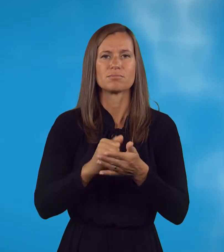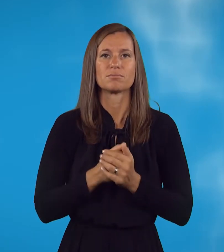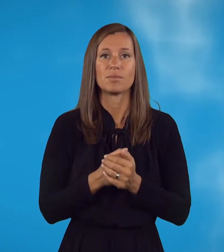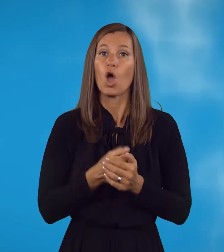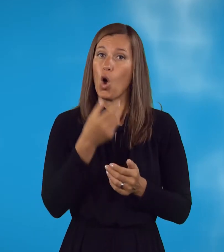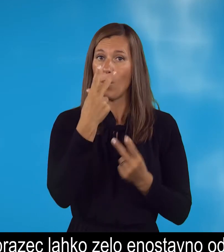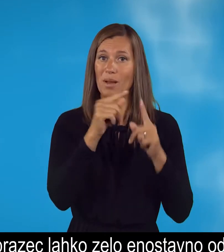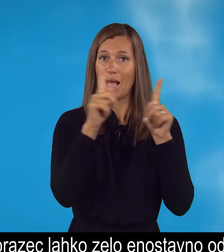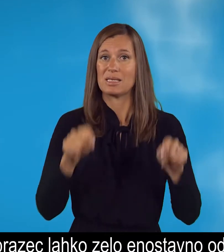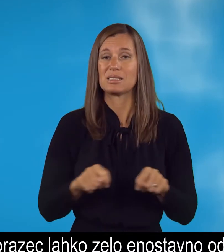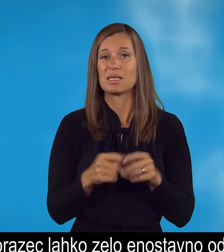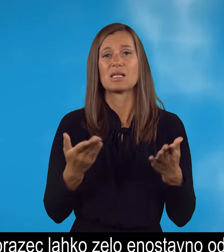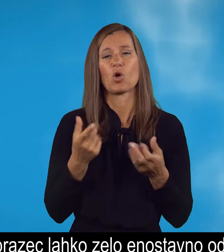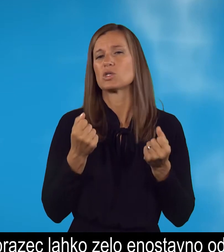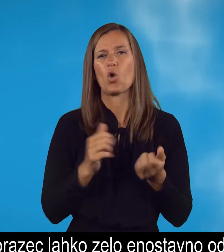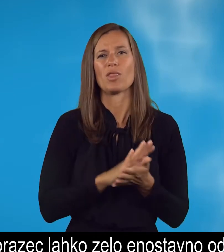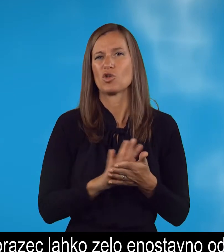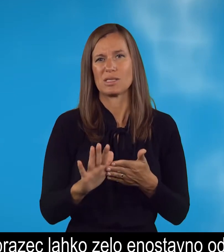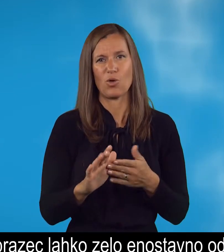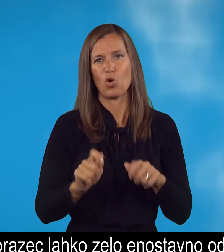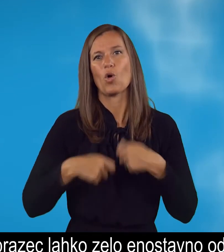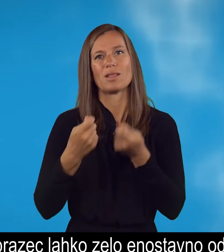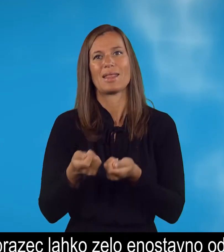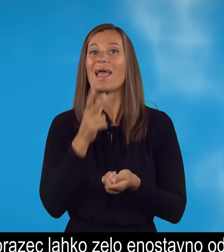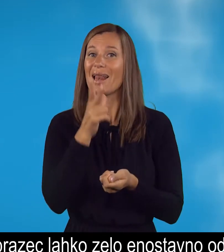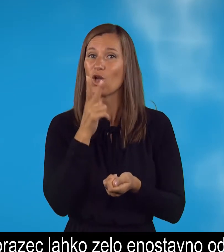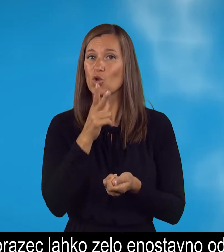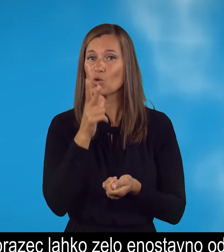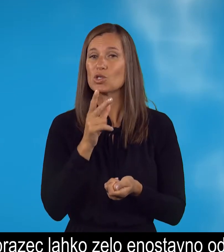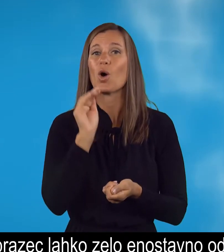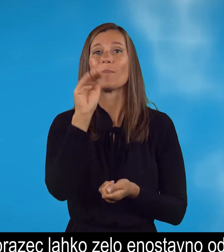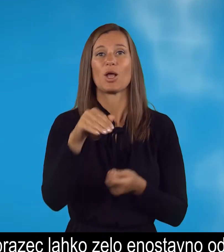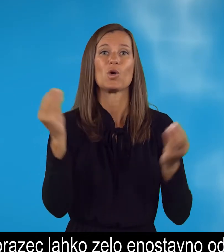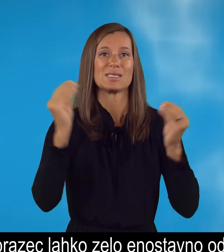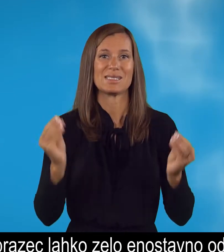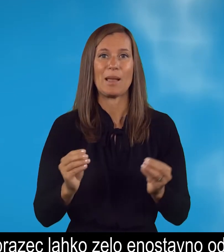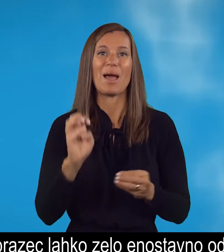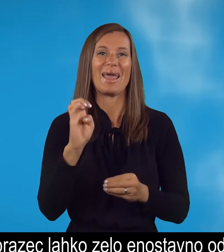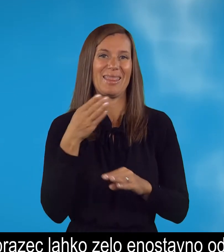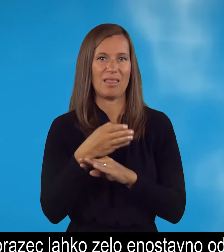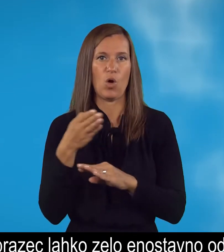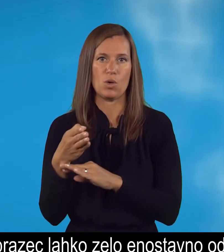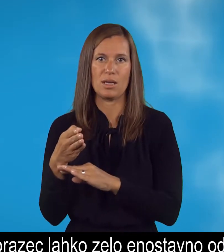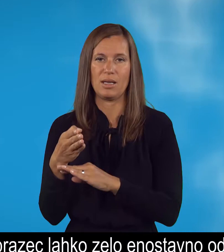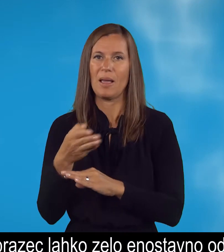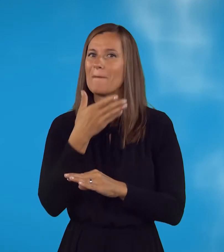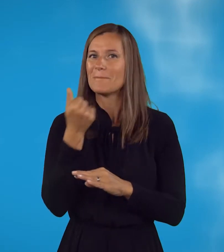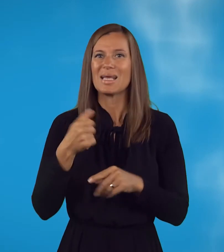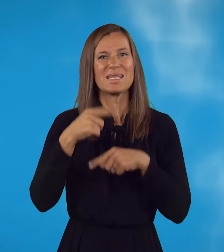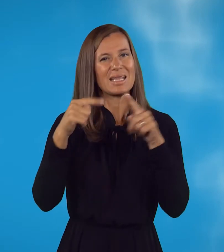Obrazec lahko zelo enostavno oddate elektronsko preko sistema e-davki. Brez digitalnega